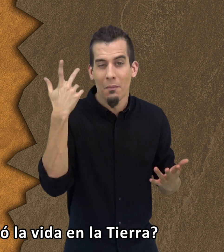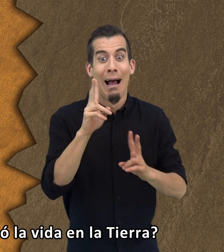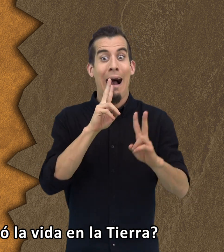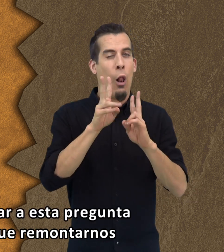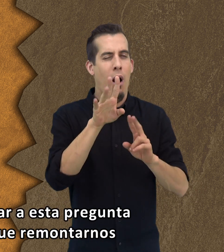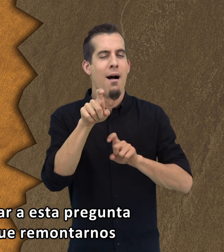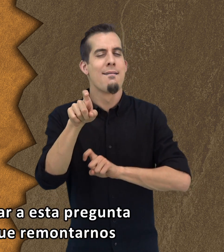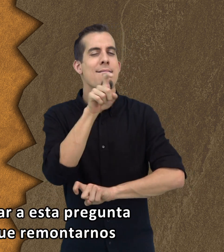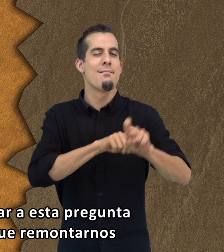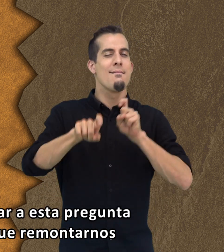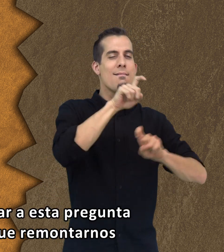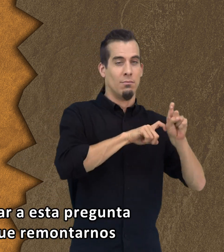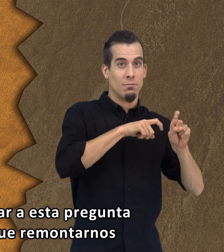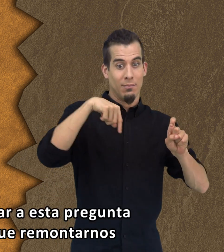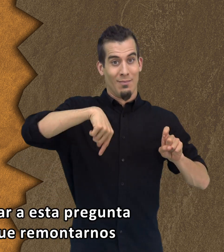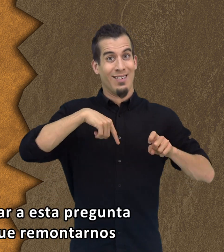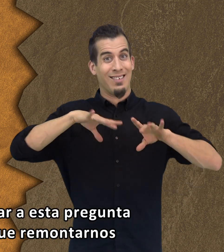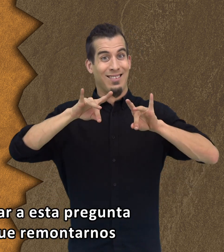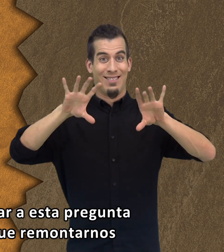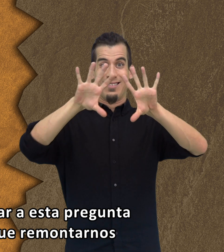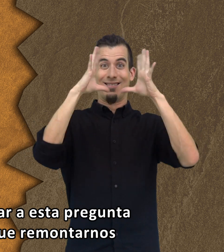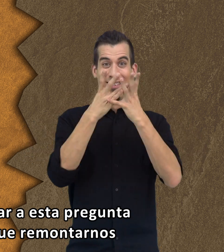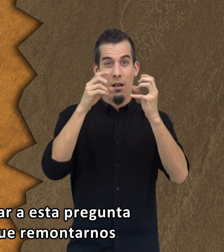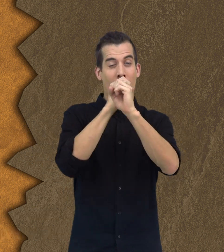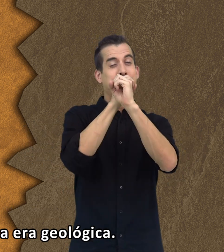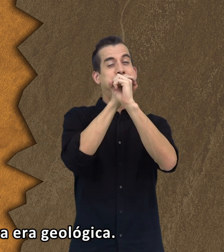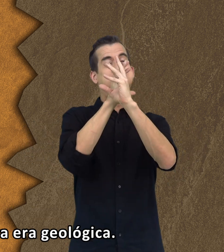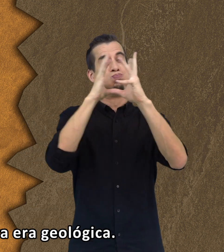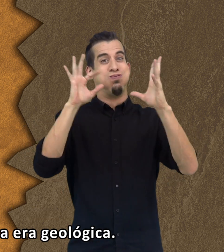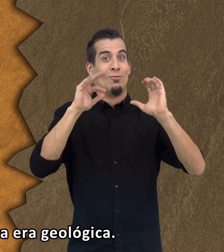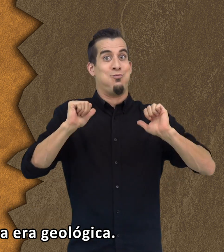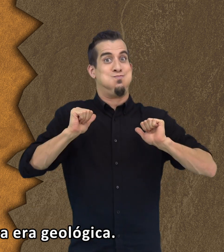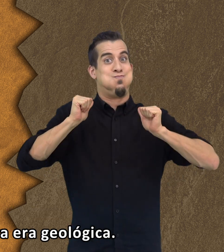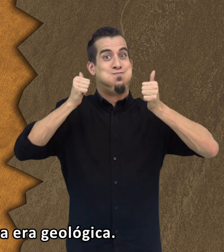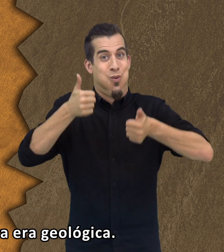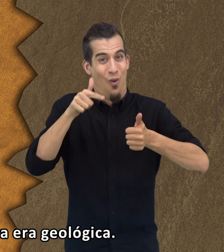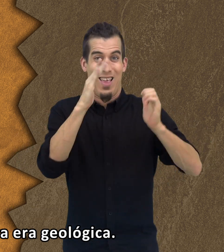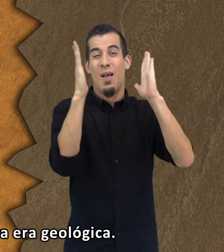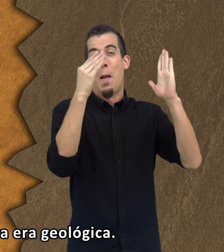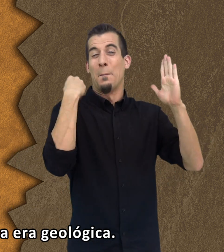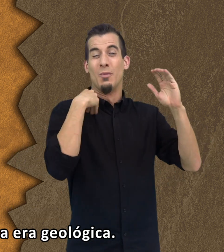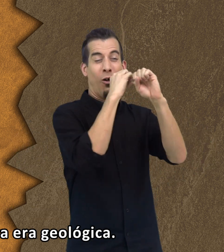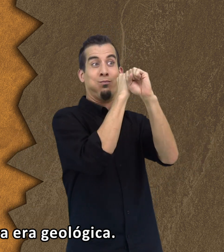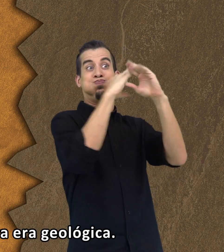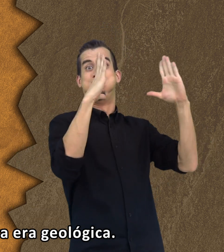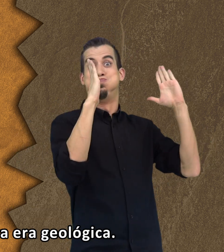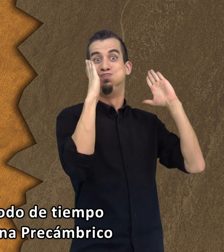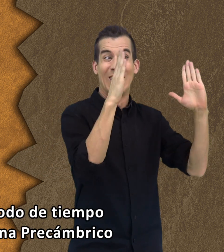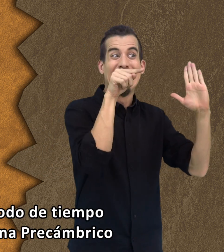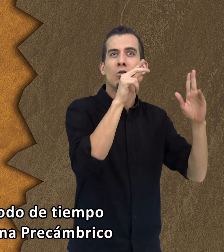Para contestar a esta pregunta, tenemos que remontarnos a la primera era geológica. Este periodo